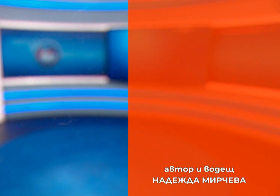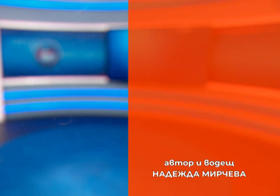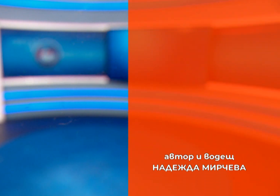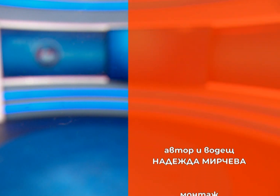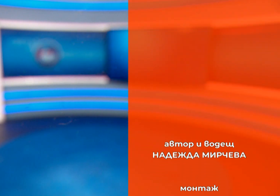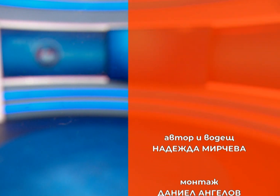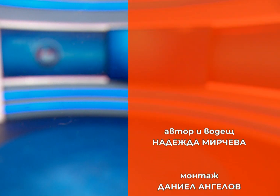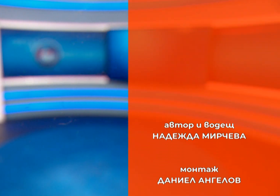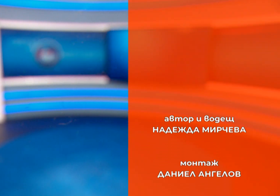Субтитры подогнал «Симон»